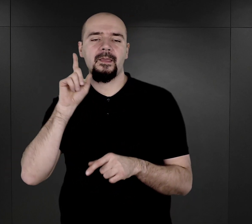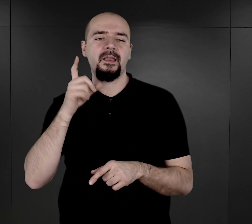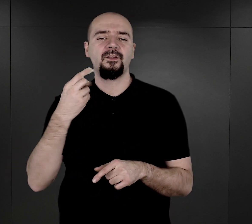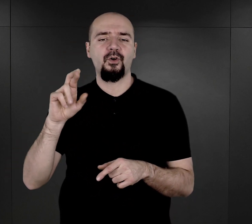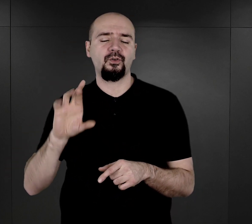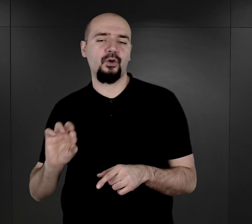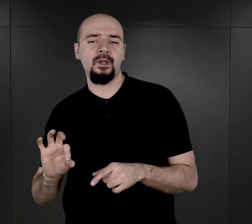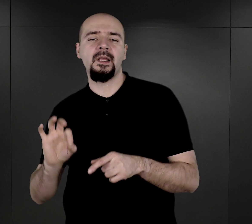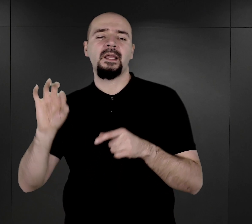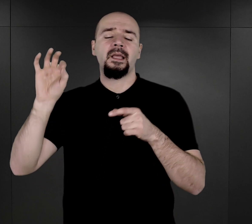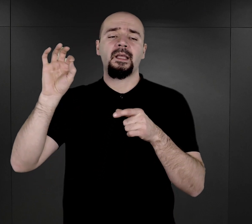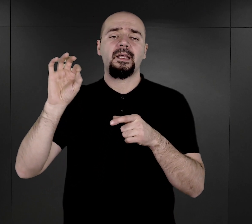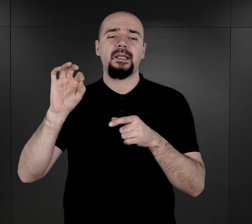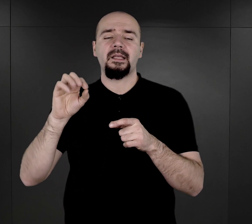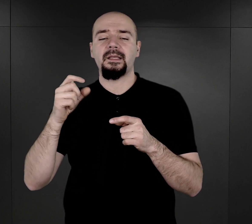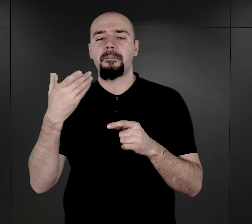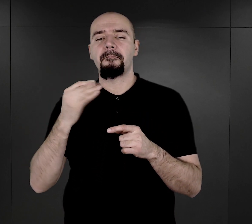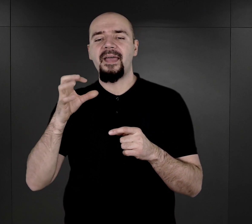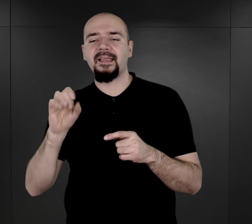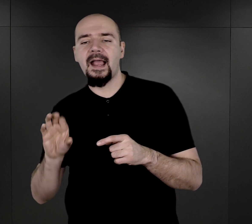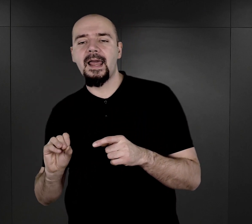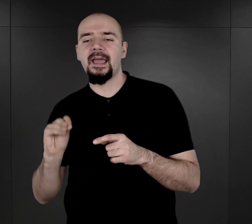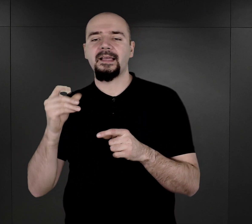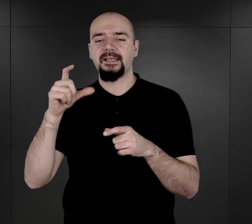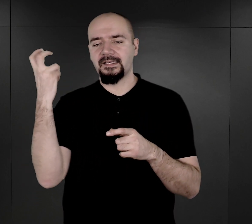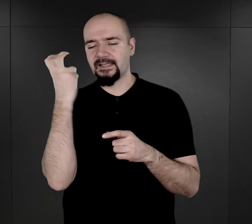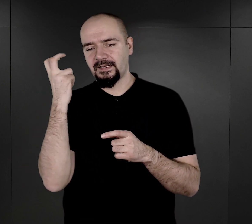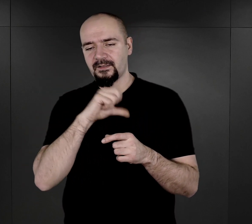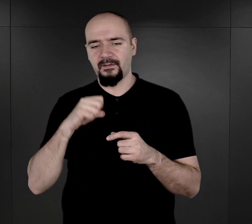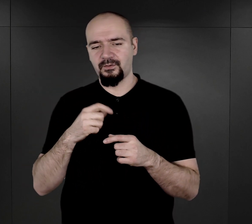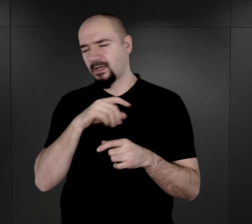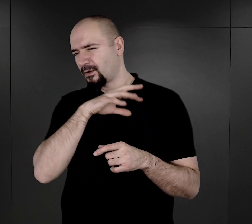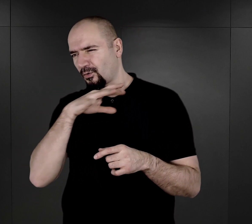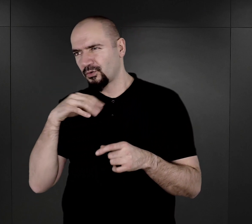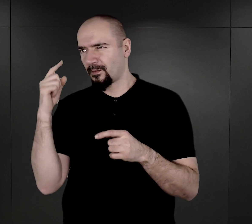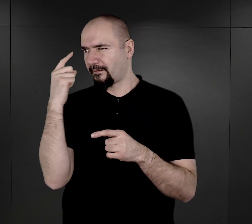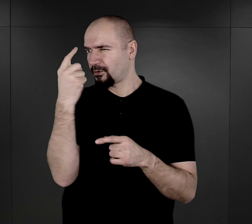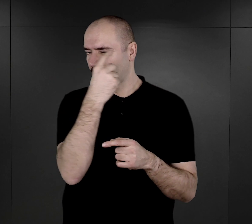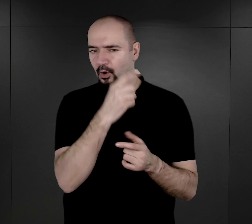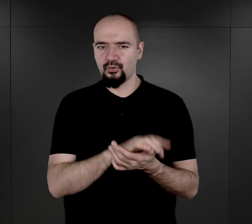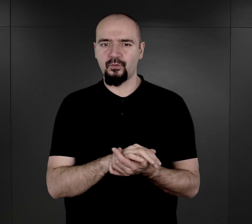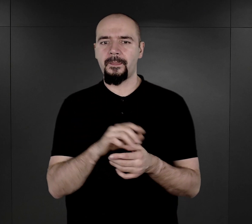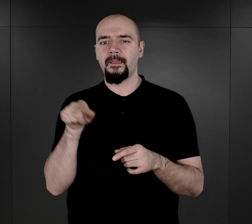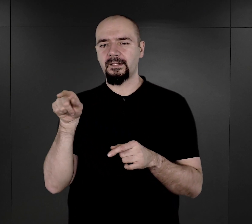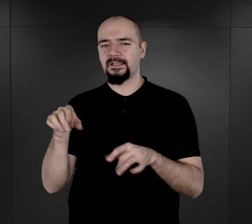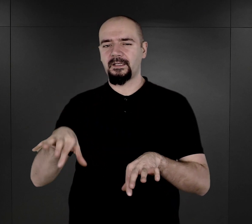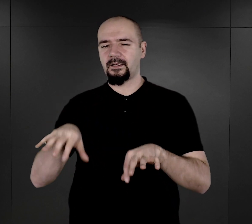zainteresował się tak zwaną różnobarwnością tęczówki i z tej dużej grupy Romów